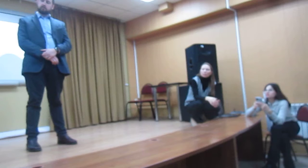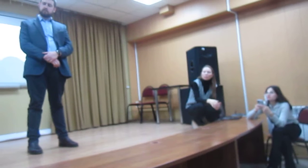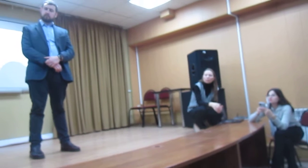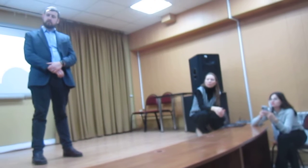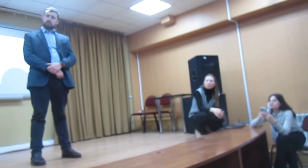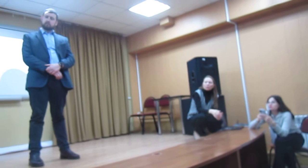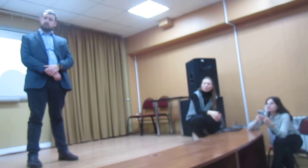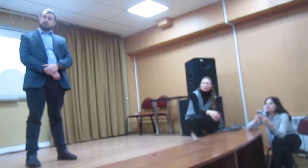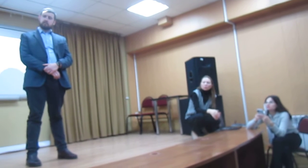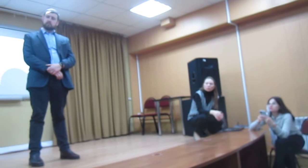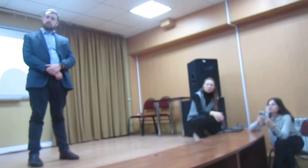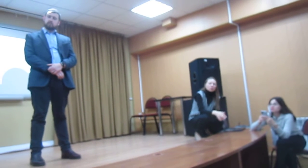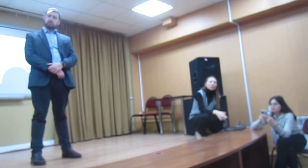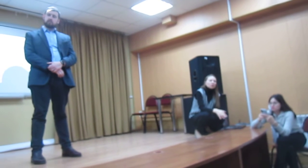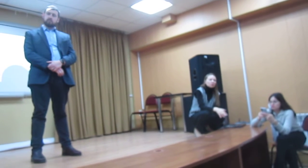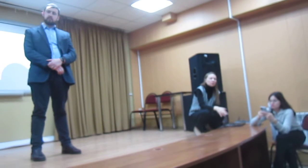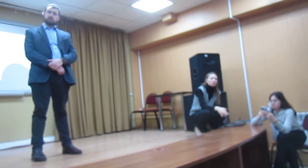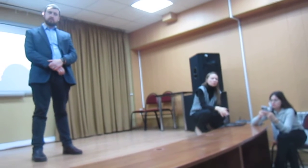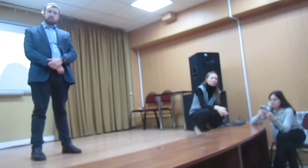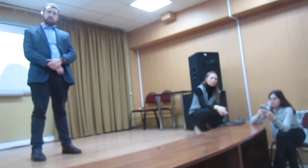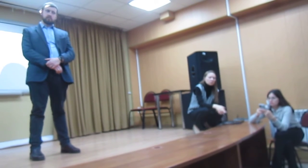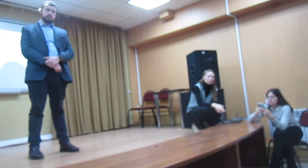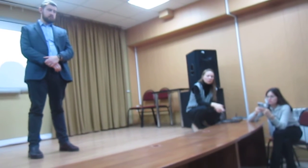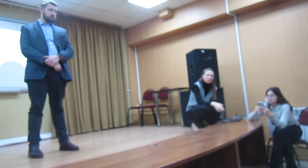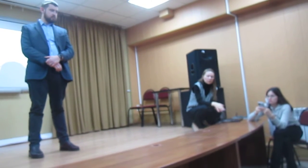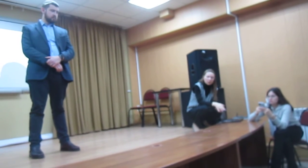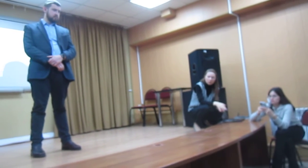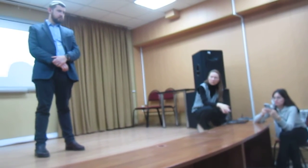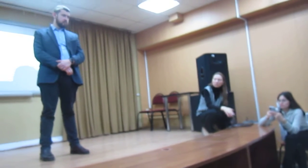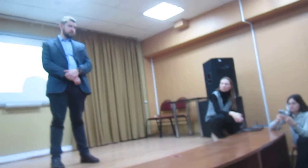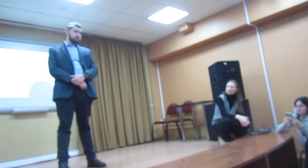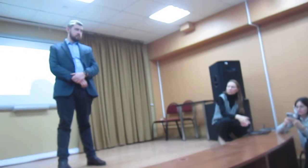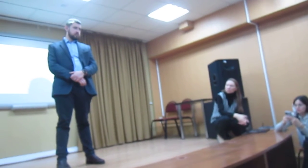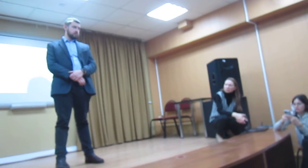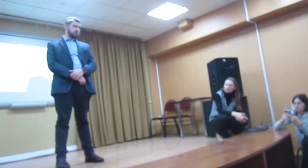Солена. Решение. Ю Камering